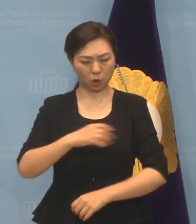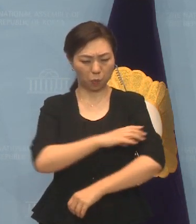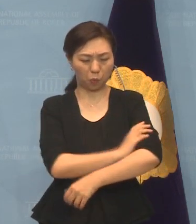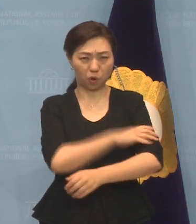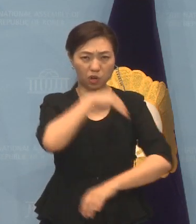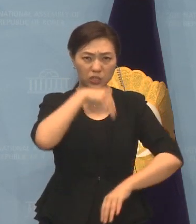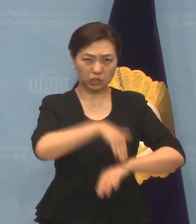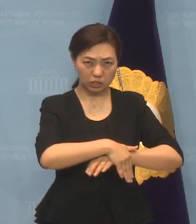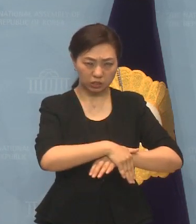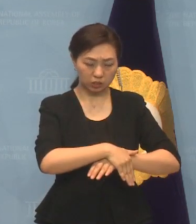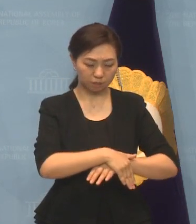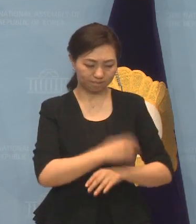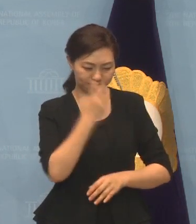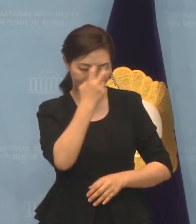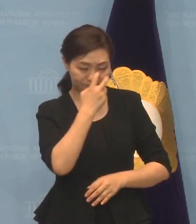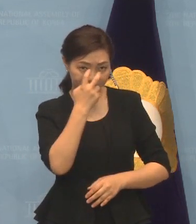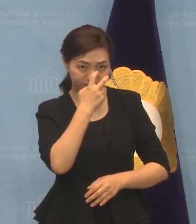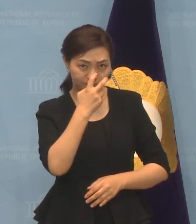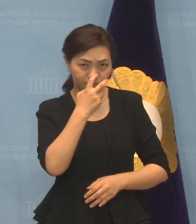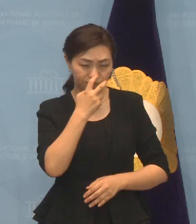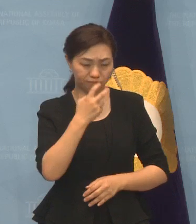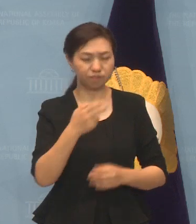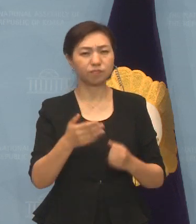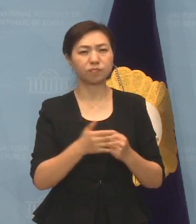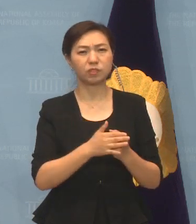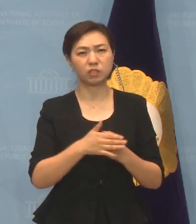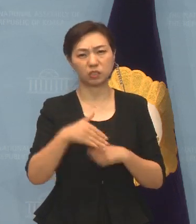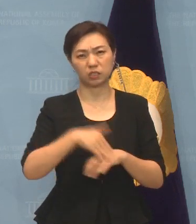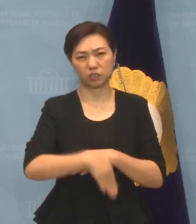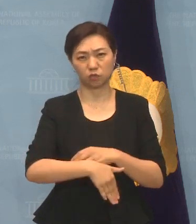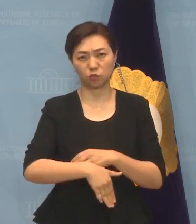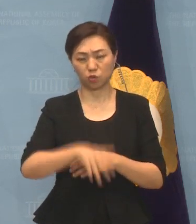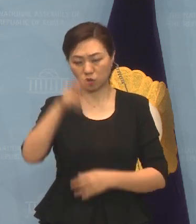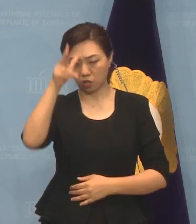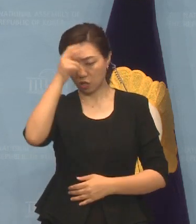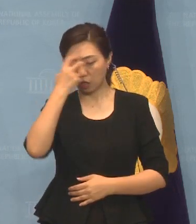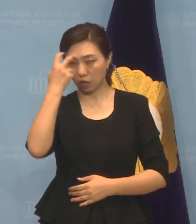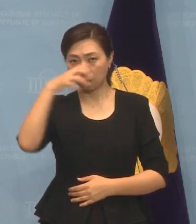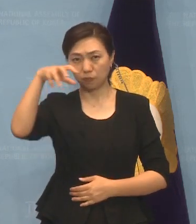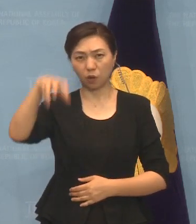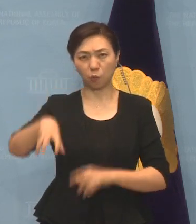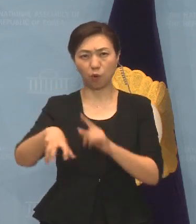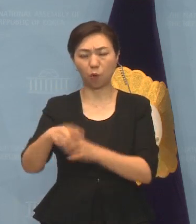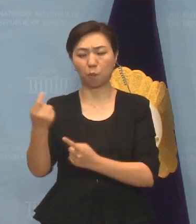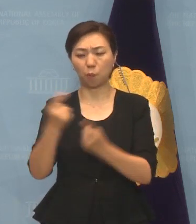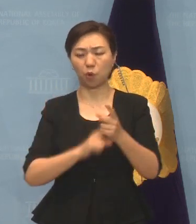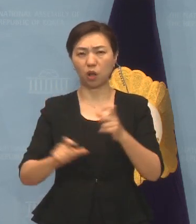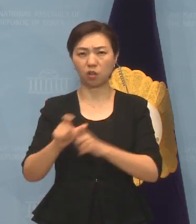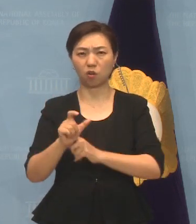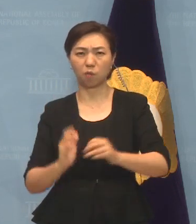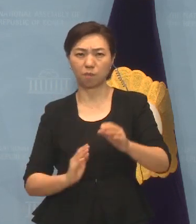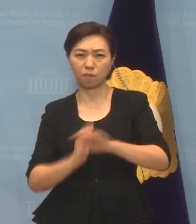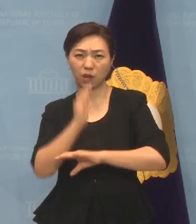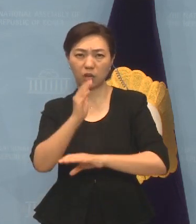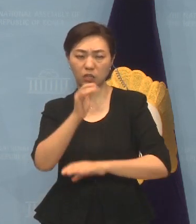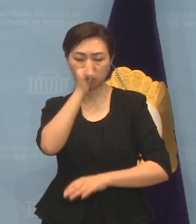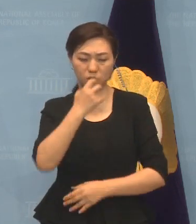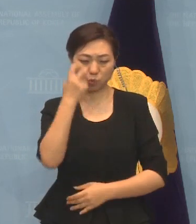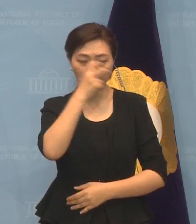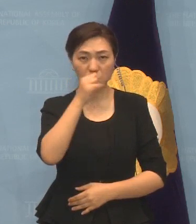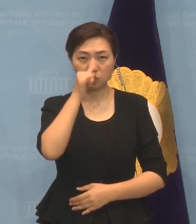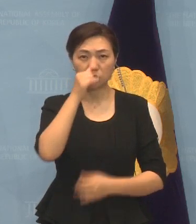대대적인 압수수색과 함께 감사원의 판단을 넘은 수사를 단행했습니다. 그렇기 때문에 정치수사,